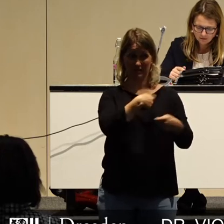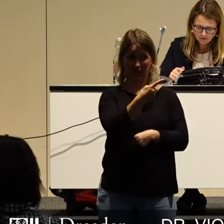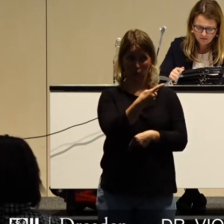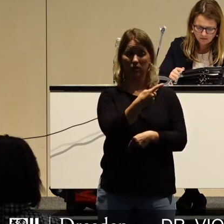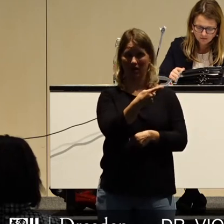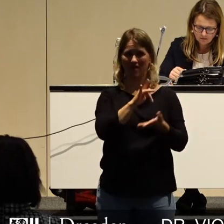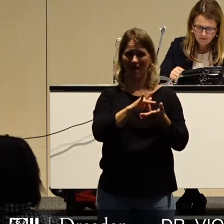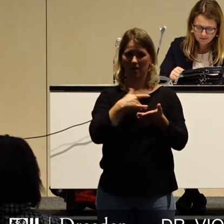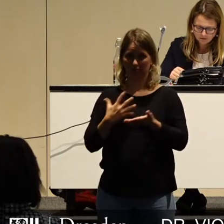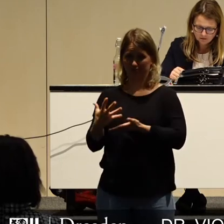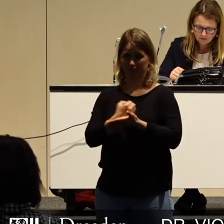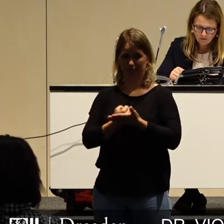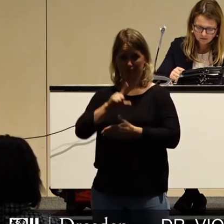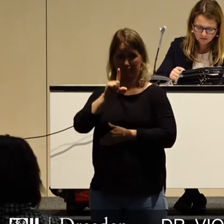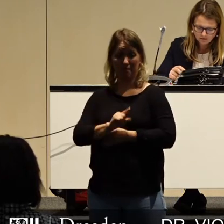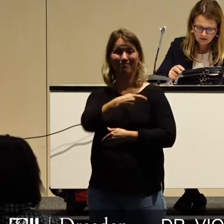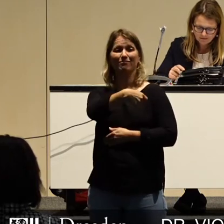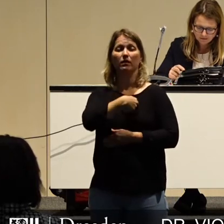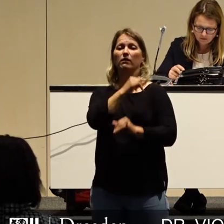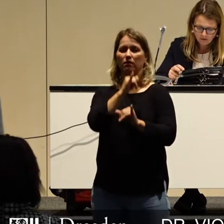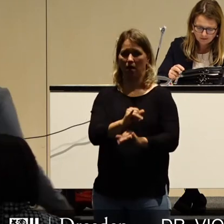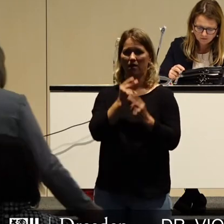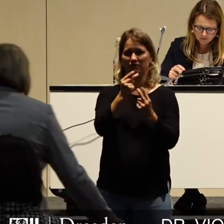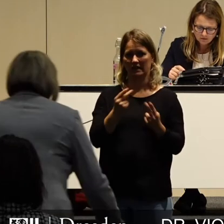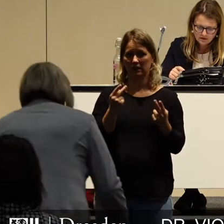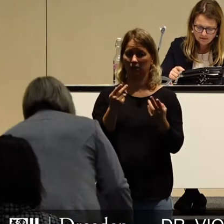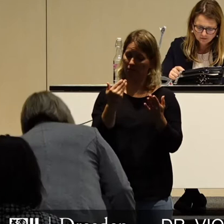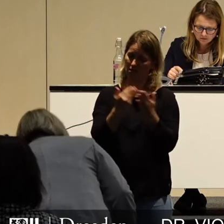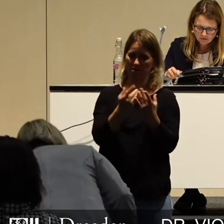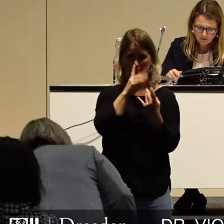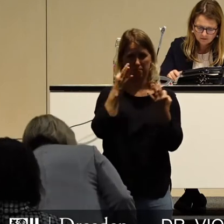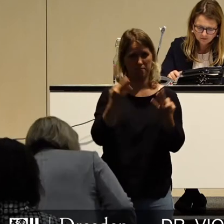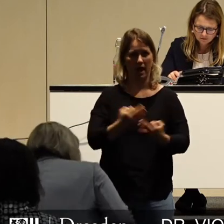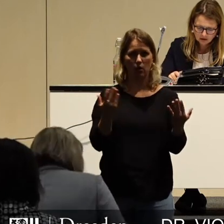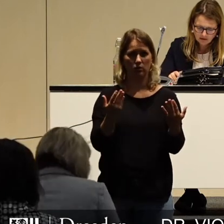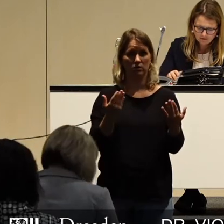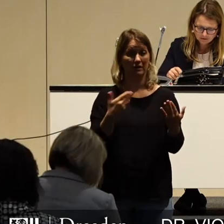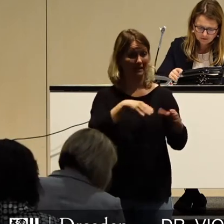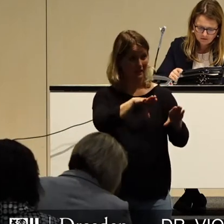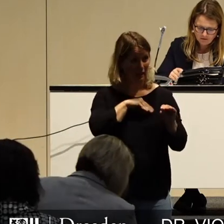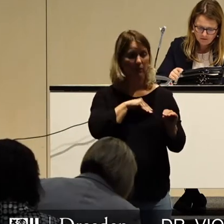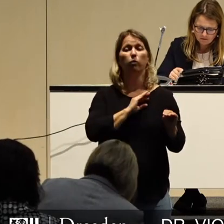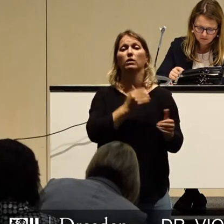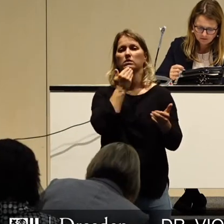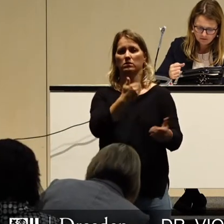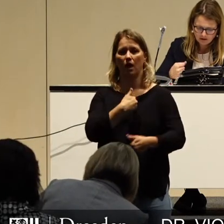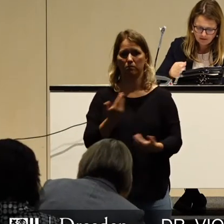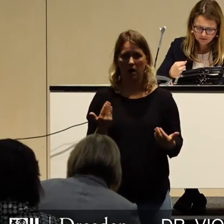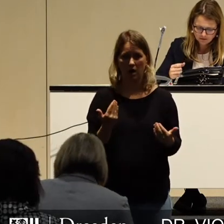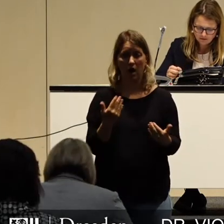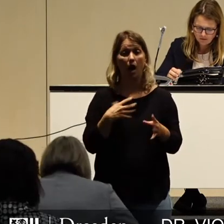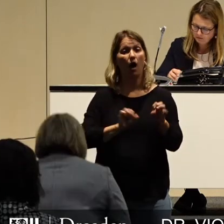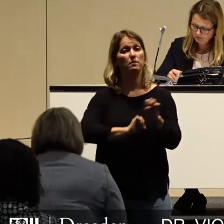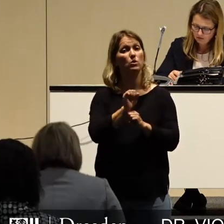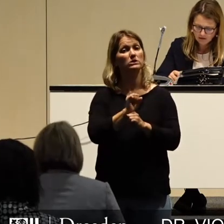kommunalen Einnahmeausfälle sind wichtig. Sie sind auch notwendig und wir nehmen sie dankend an. Aber sie entheben uns